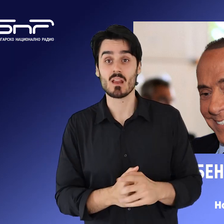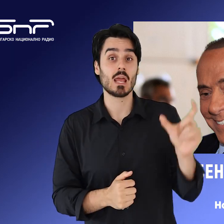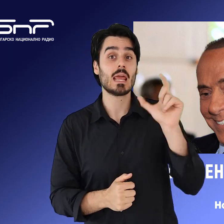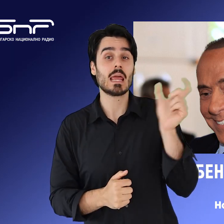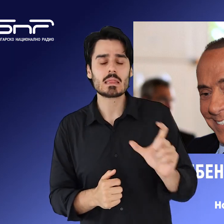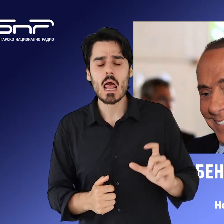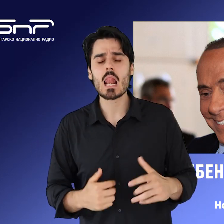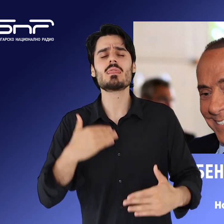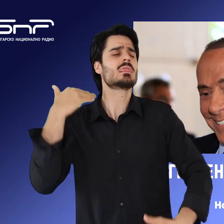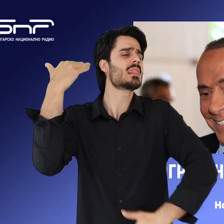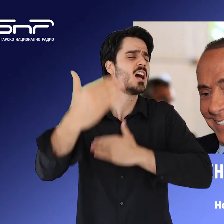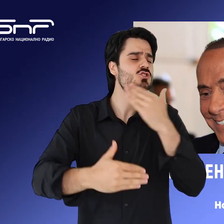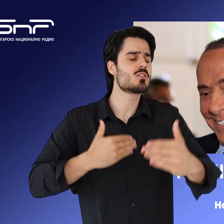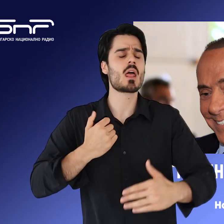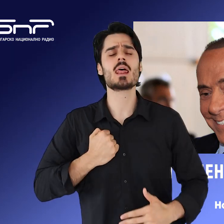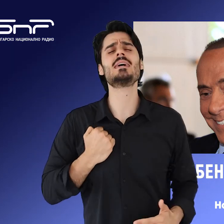Италия е обявен национален траур.